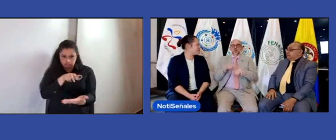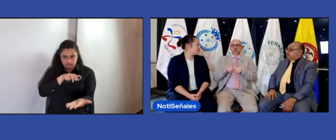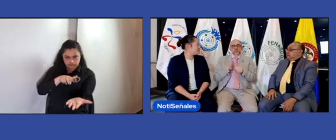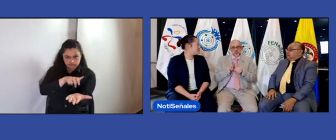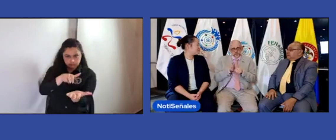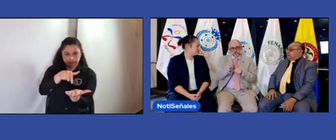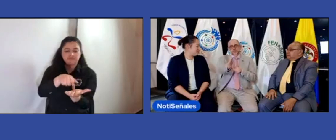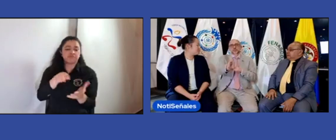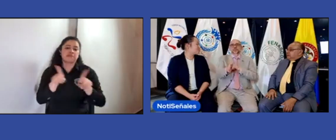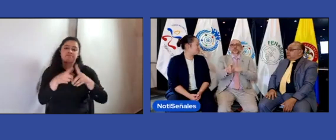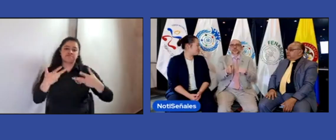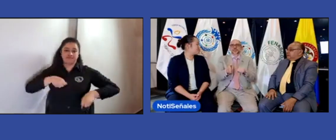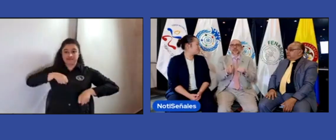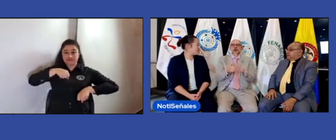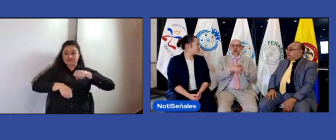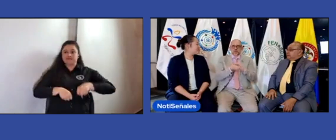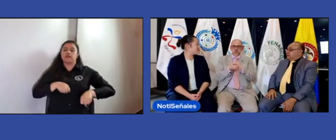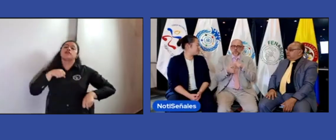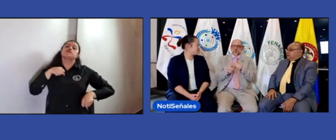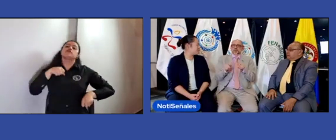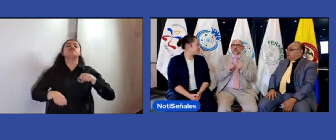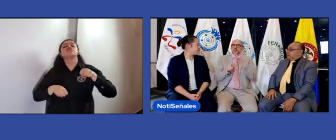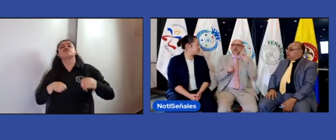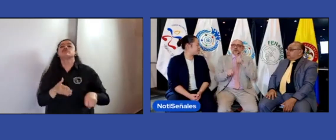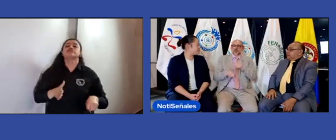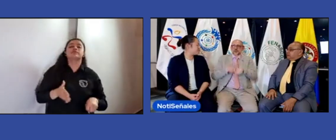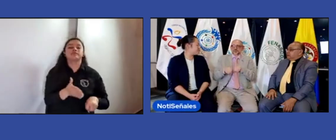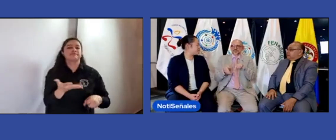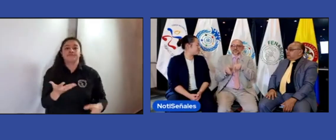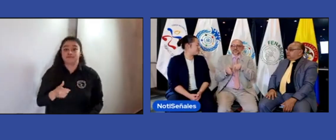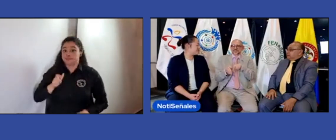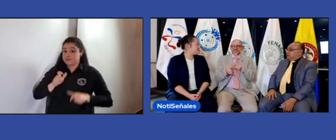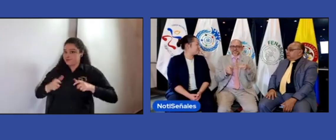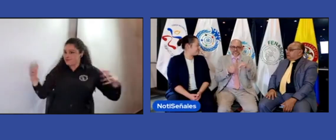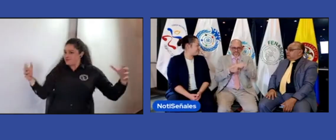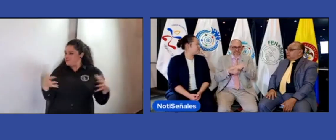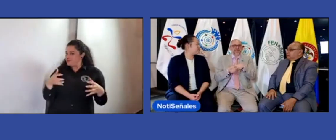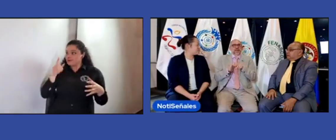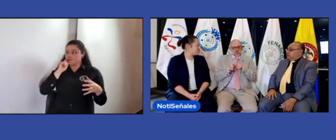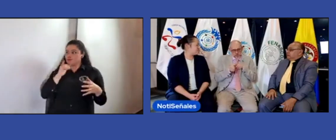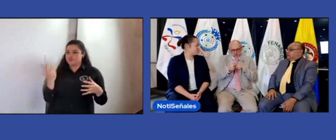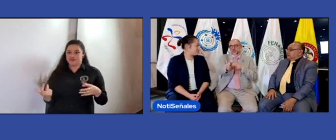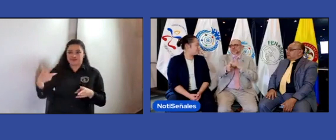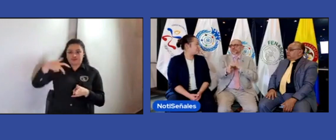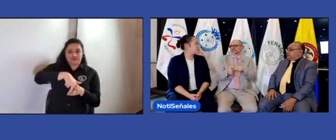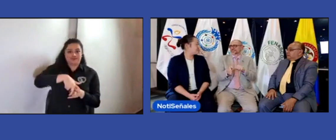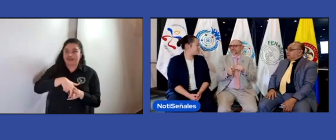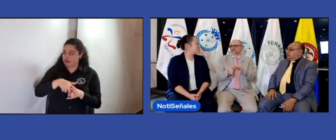Efectivamente, pues, uno puede ir caminando o puede ir en bicicleta, y quizás en bicicleta va mucho más rápido.